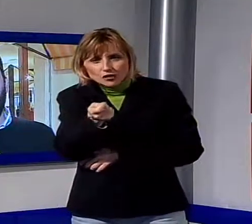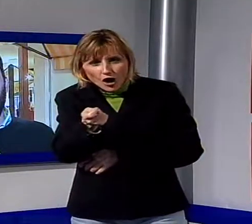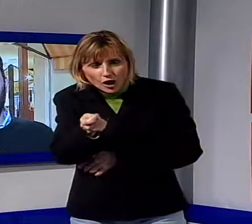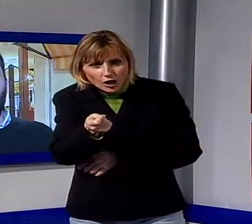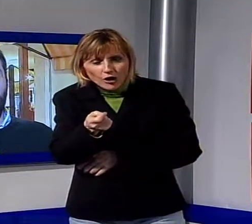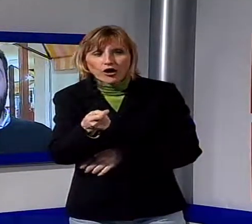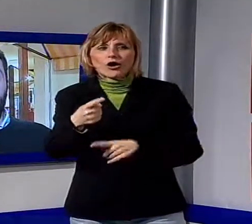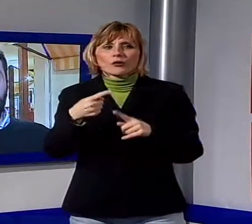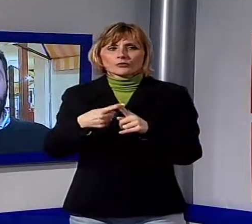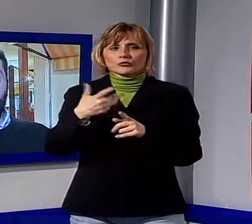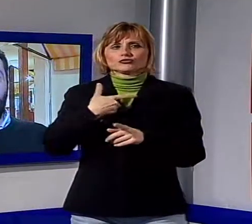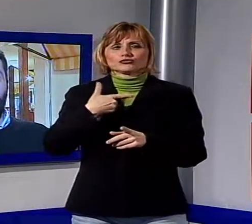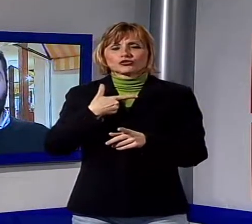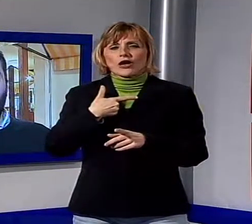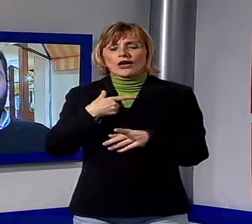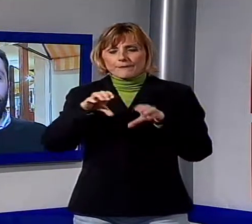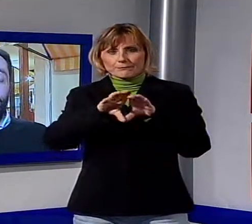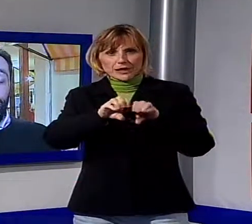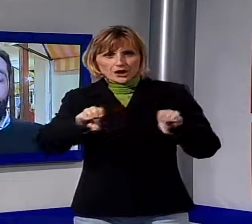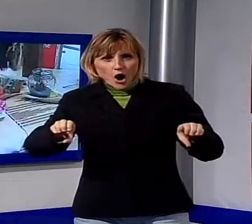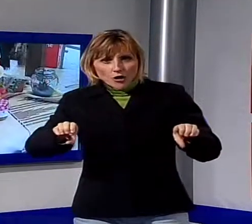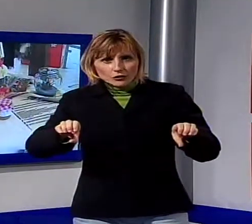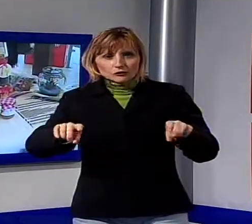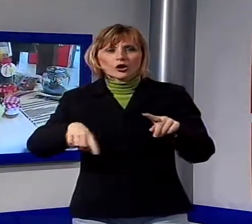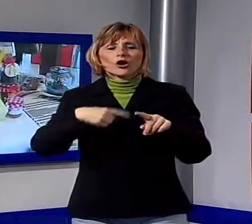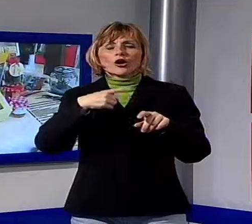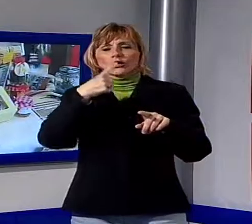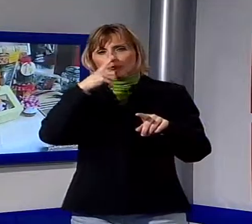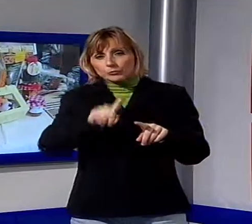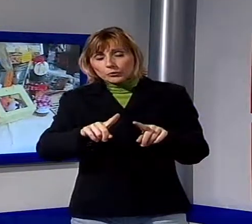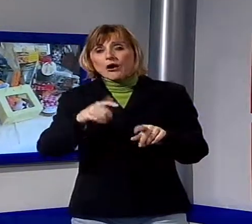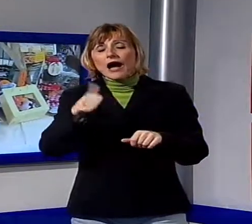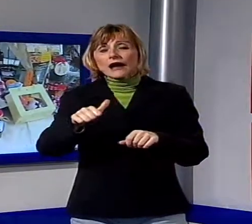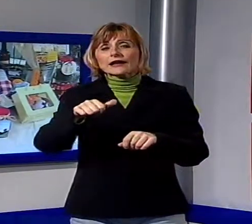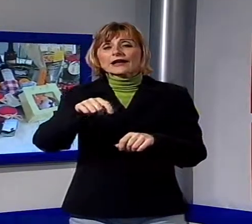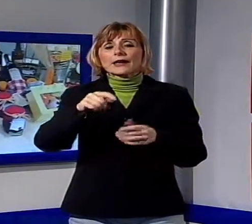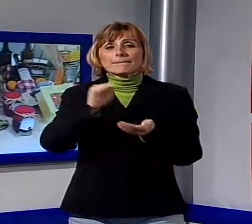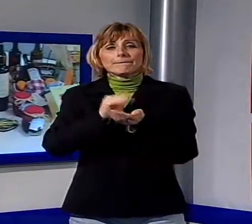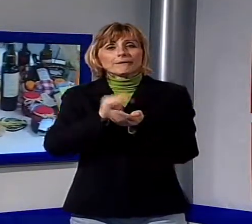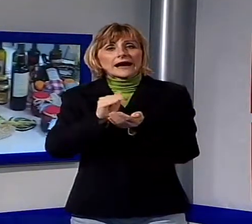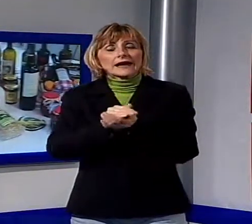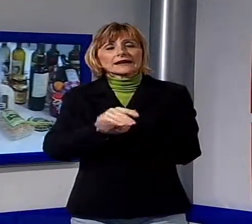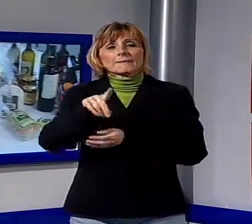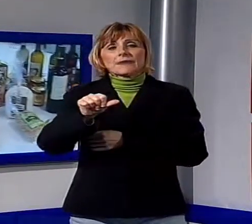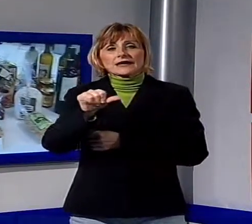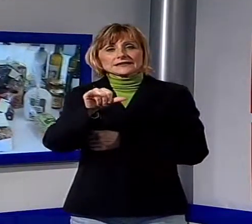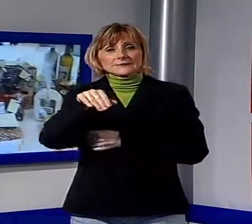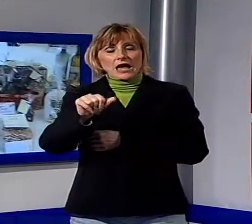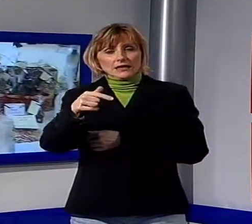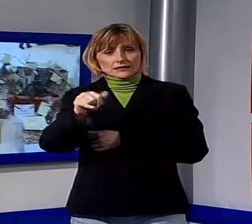come il biroldo, per non parlare della pasimata. Tutto questo è stato possibile grazie alla collaborazione con i produttori,